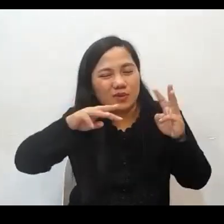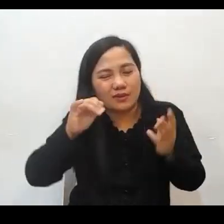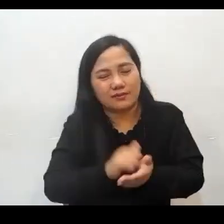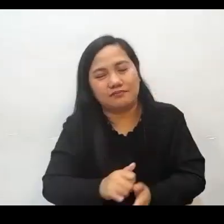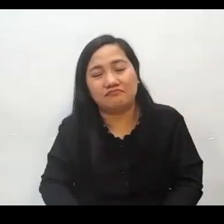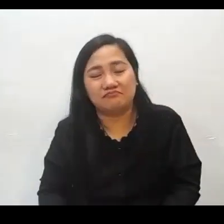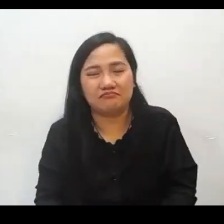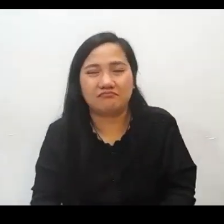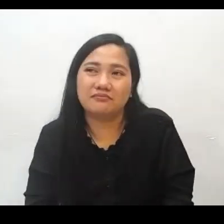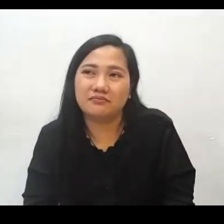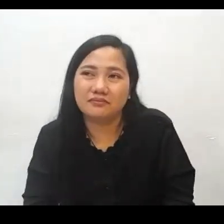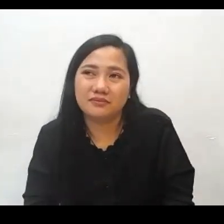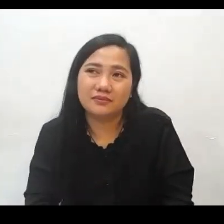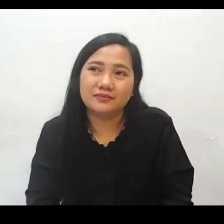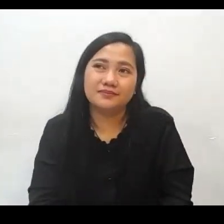kumalat o makahawa sa iba